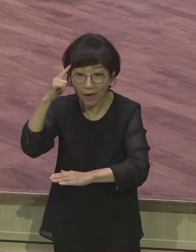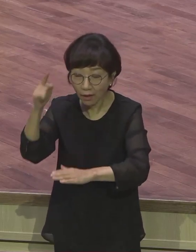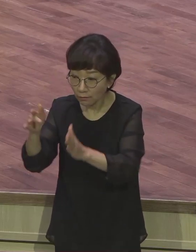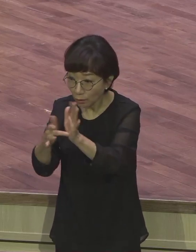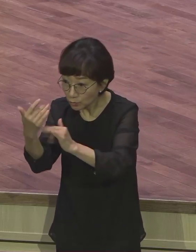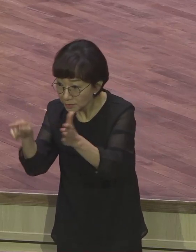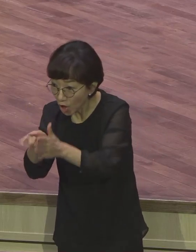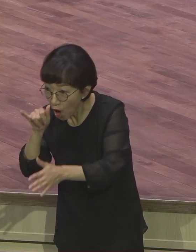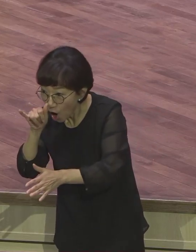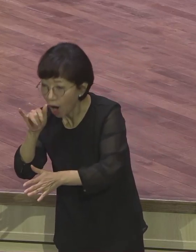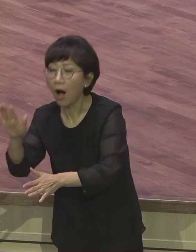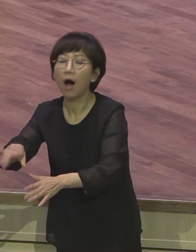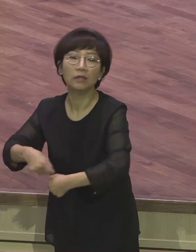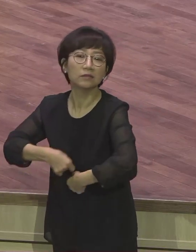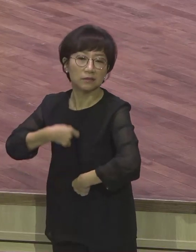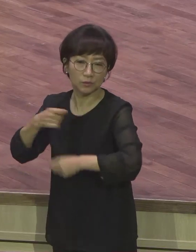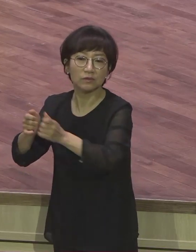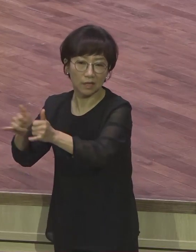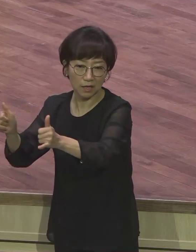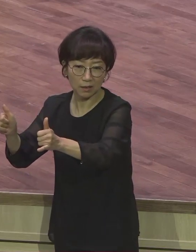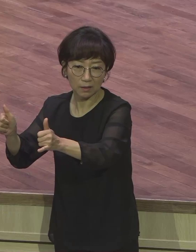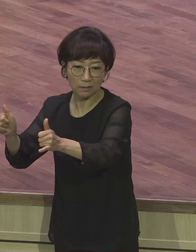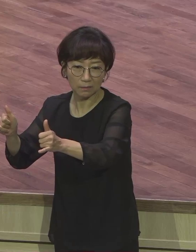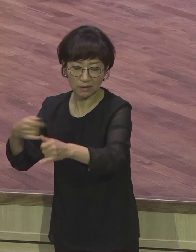믿는 사람을 내 입으로 가지고 마음과 들었다 나았다